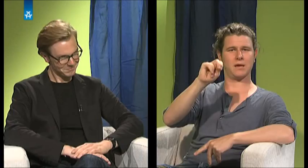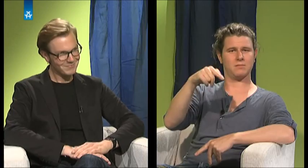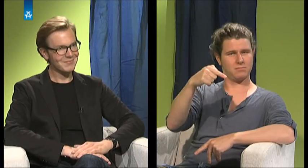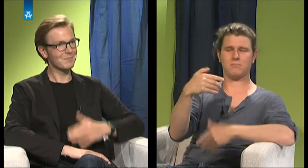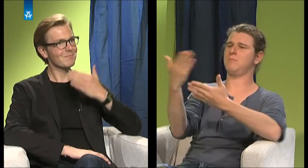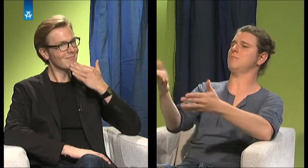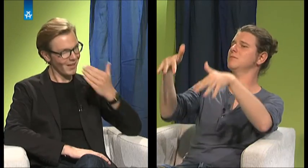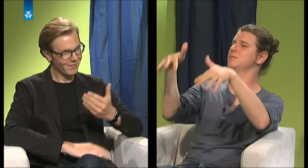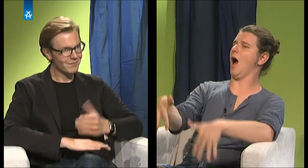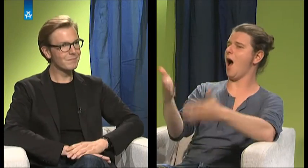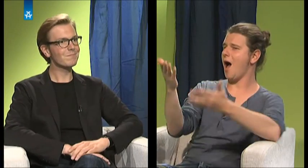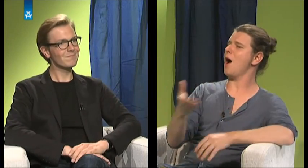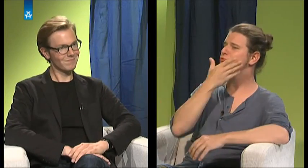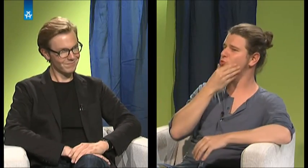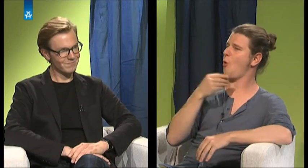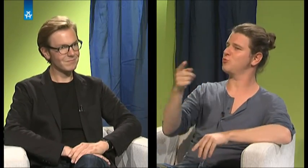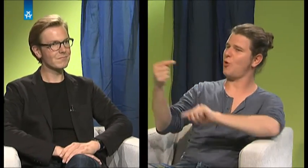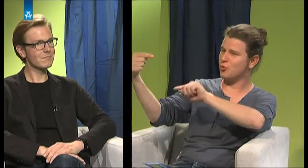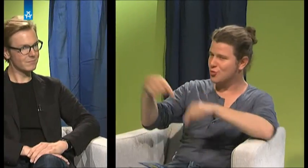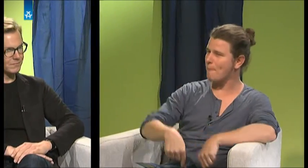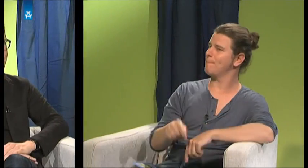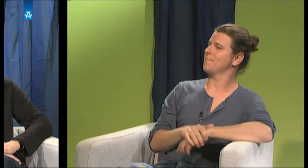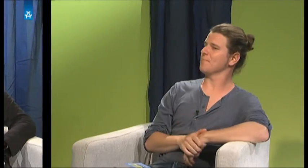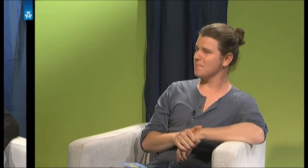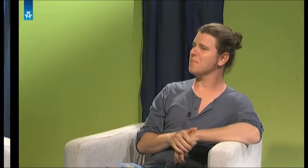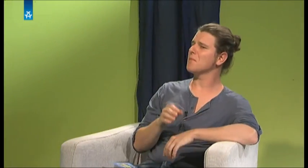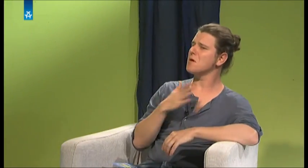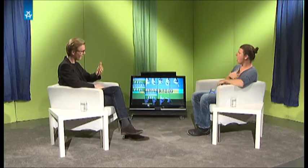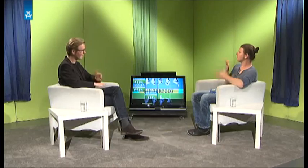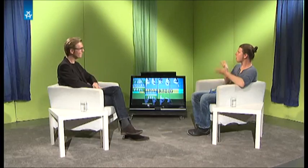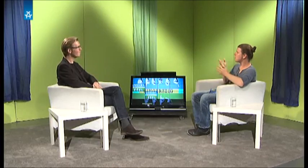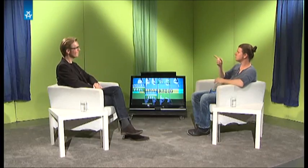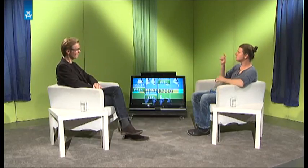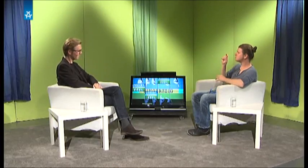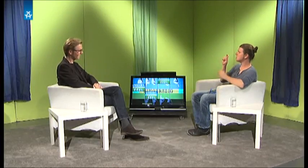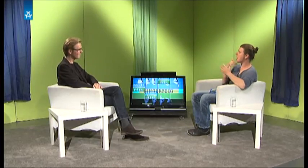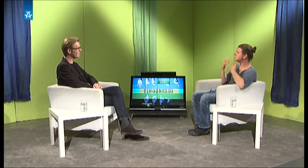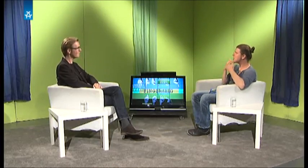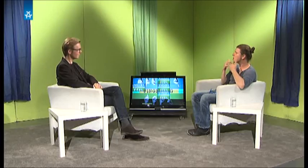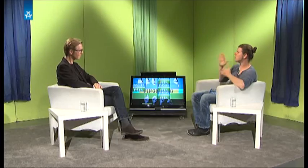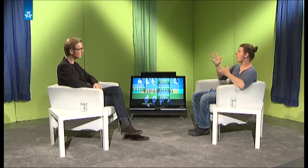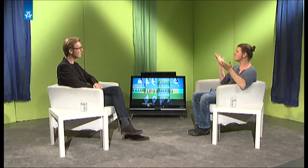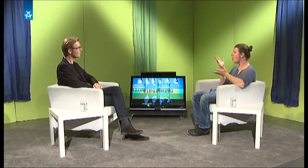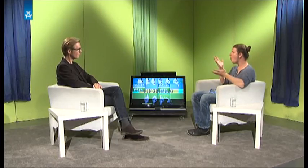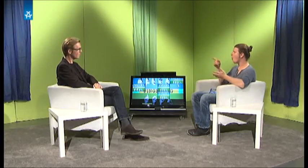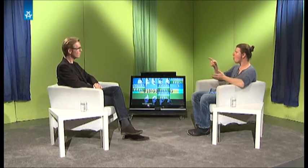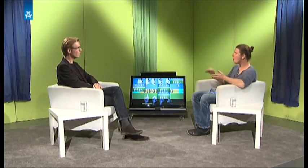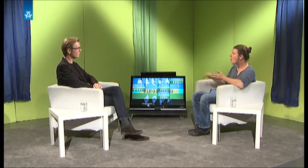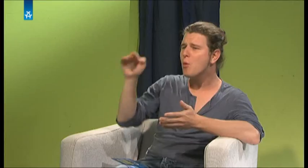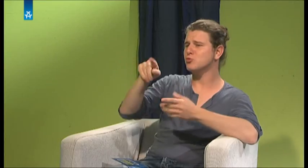Hallo, schön, dass du da bist. Schön, dass du gekommen bist. Vielleicht kannst du dich kurz vorstellen, wo du herkommst, wo du